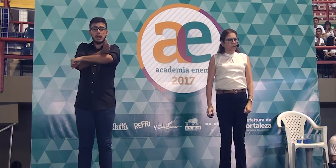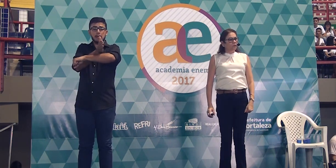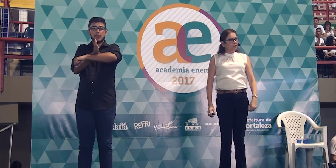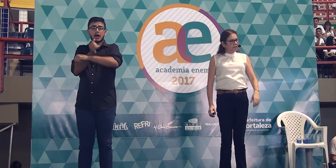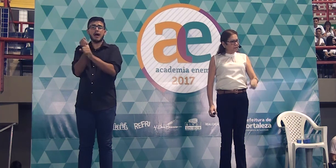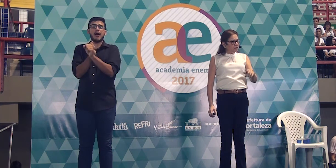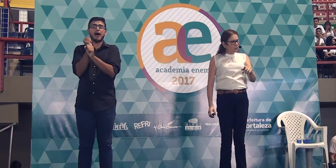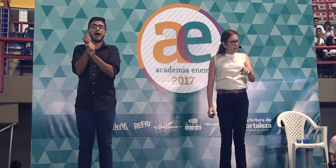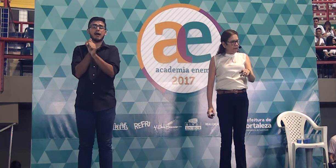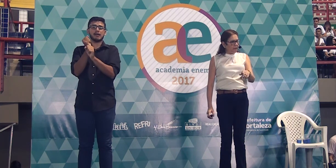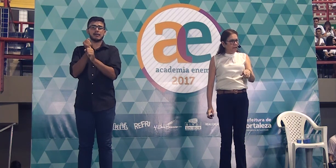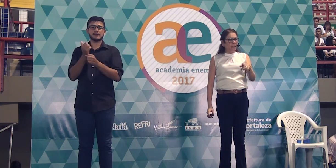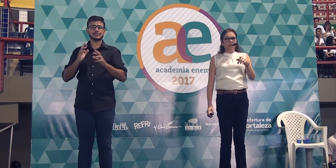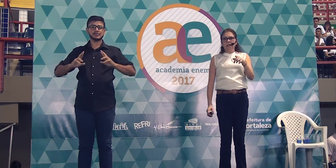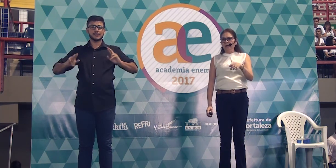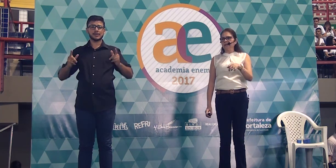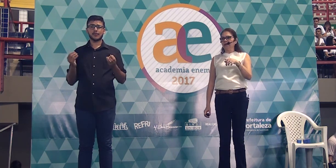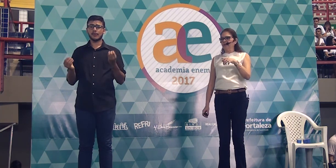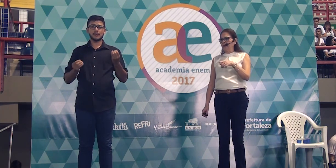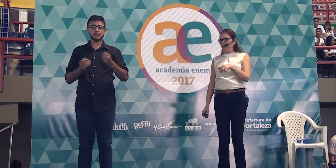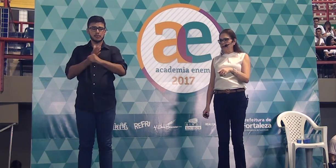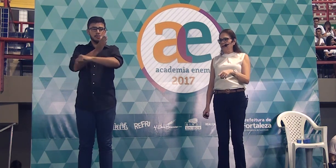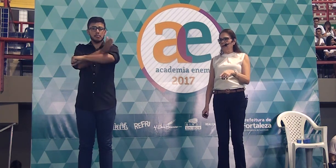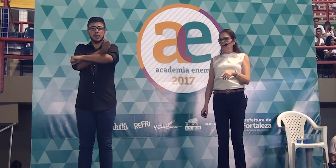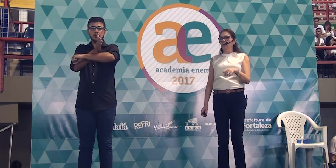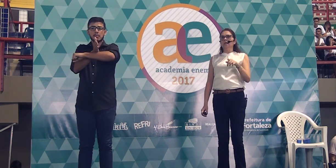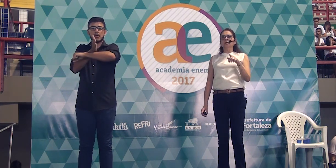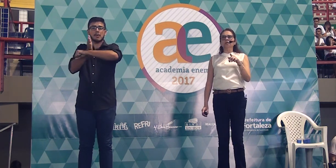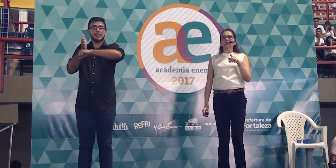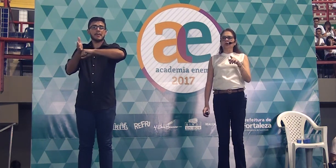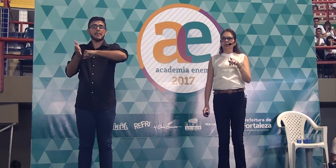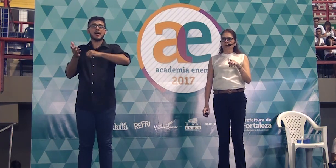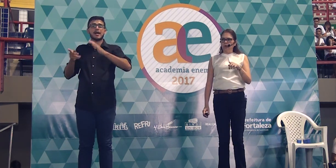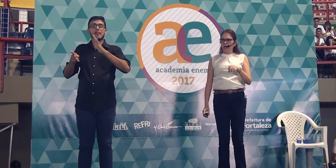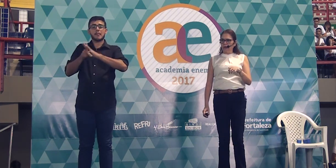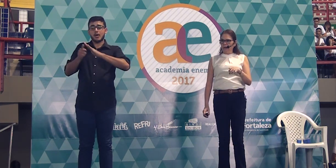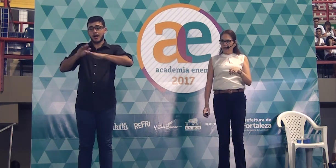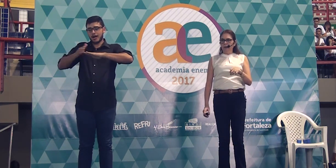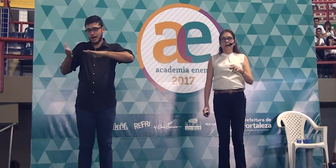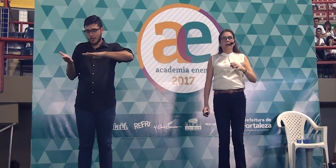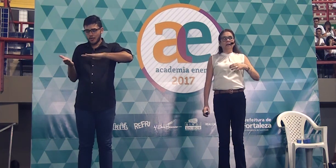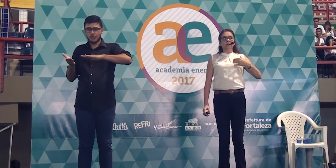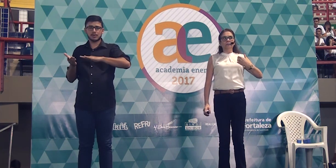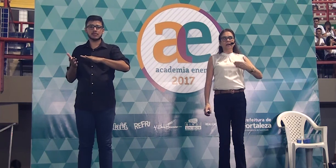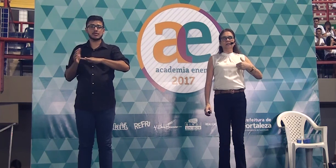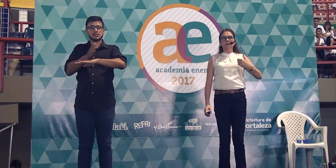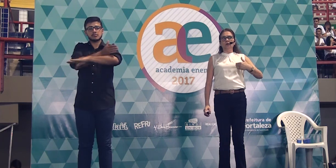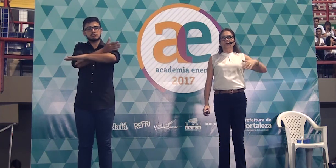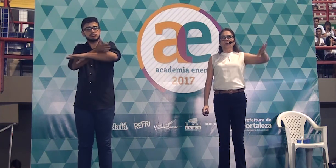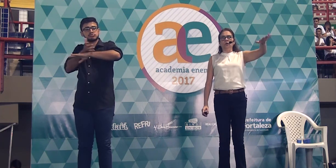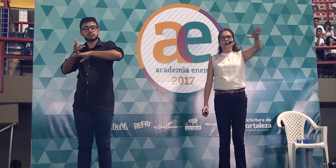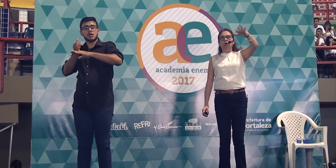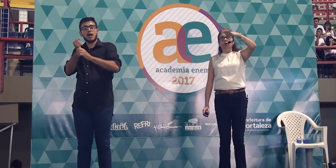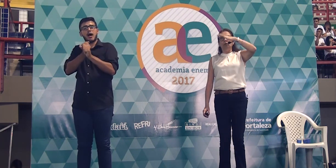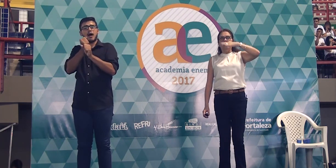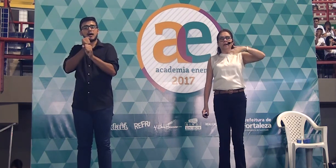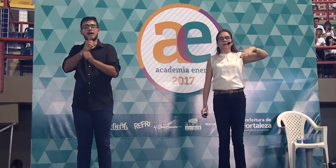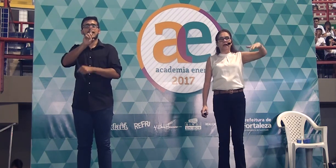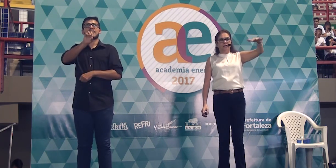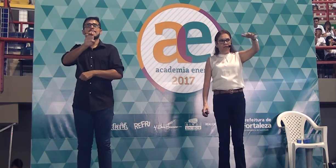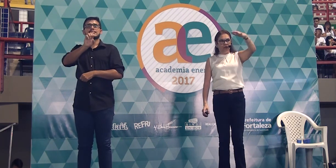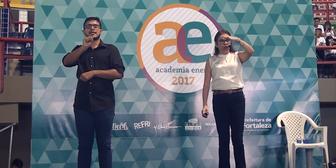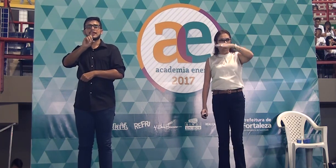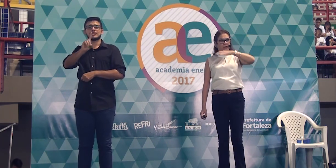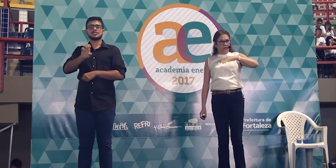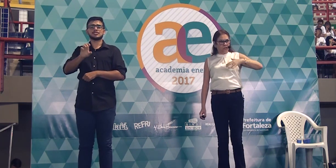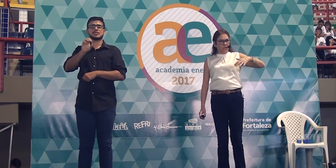Vocês compreendem que essa afirmação introdutória, ela também se configura como uma